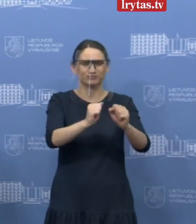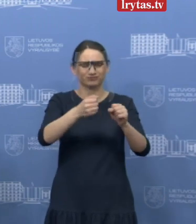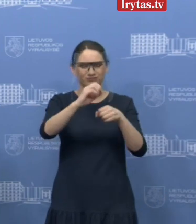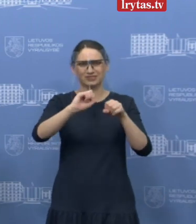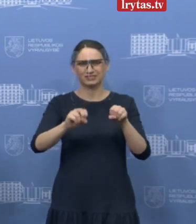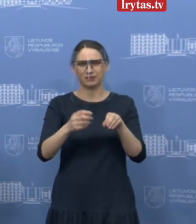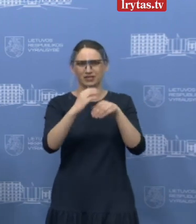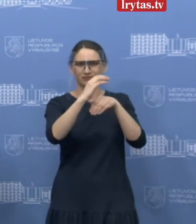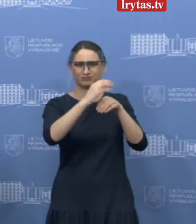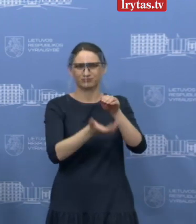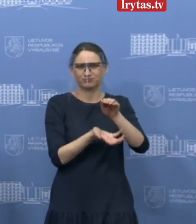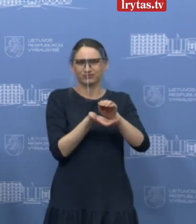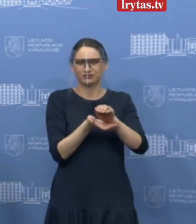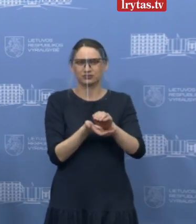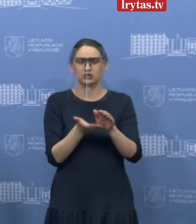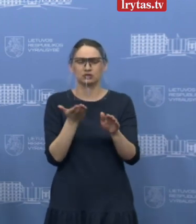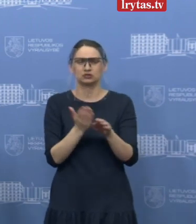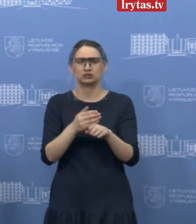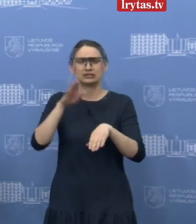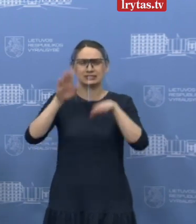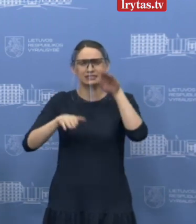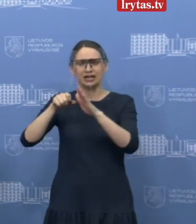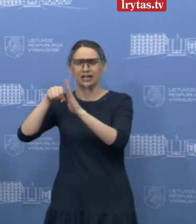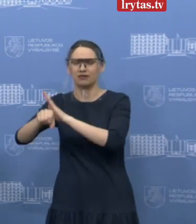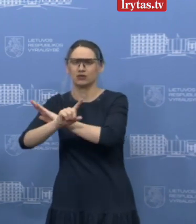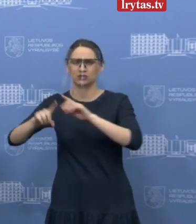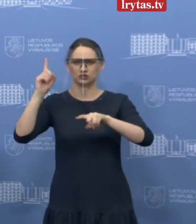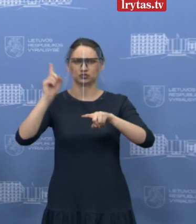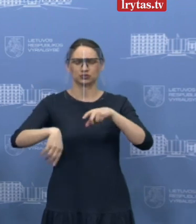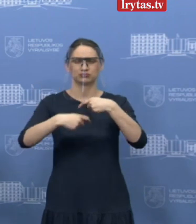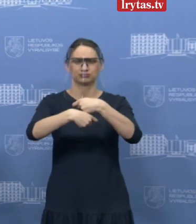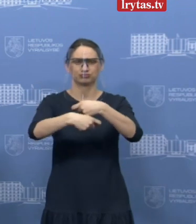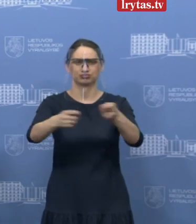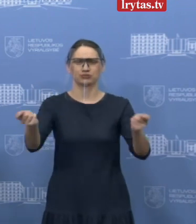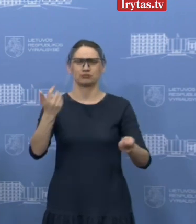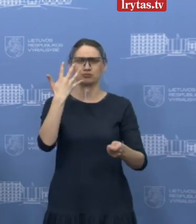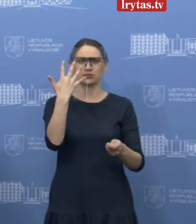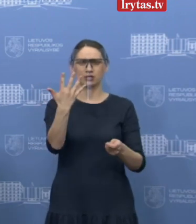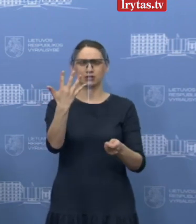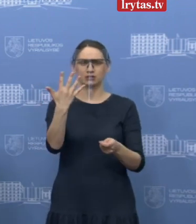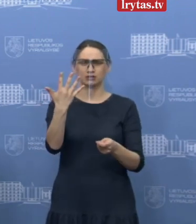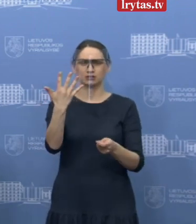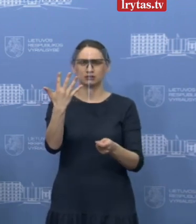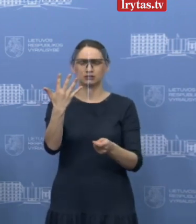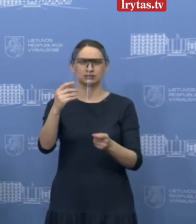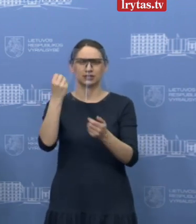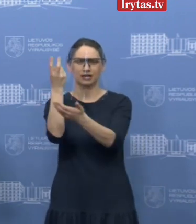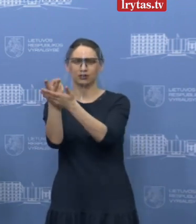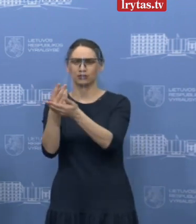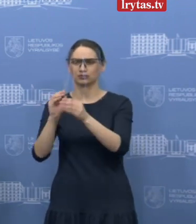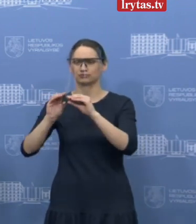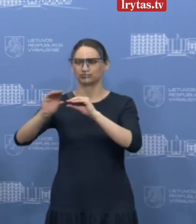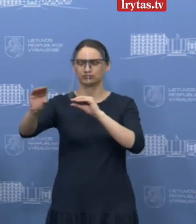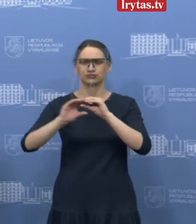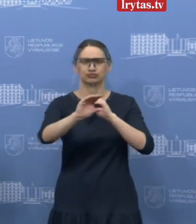reiškia, ir kurie bus tiesiai iš karto nesandėliojami, o prisatyti mūsų penkiom strateginėm ligoninėm,